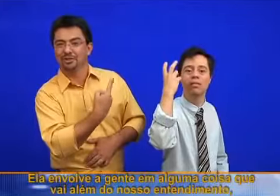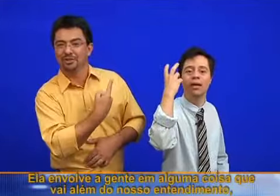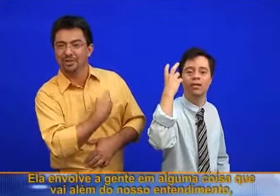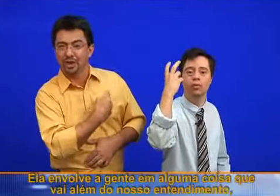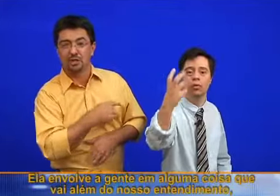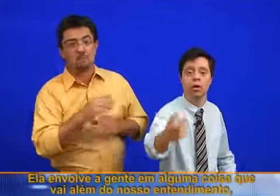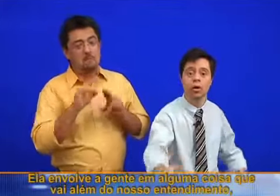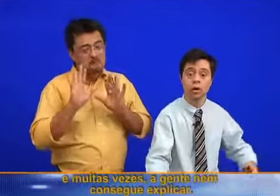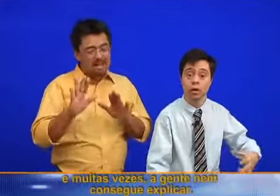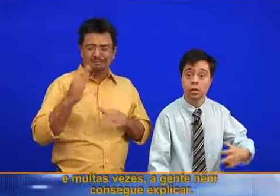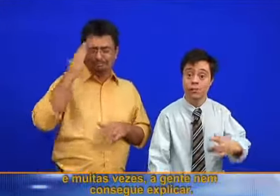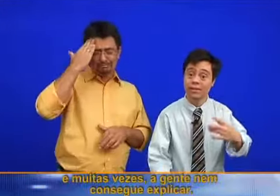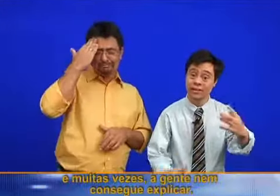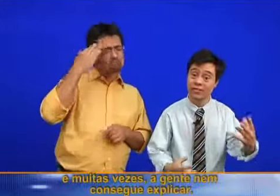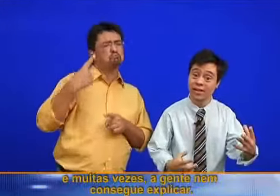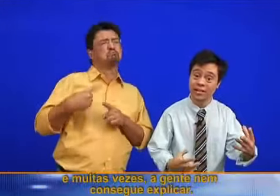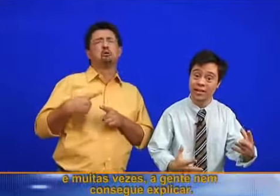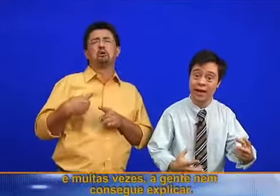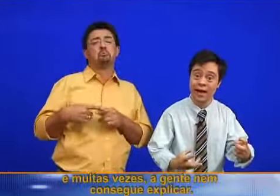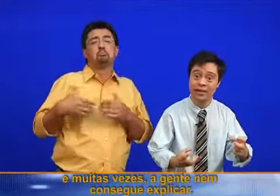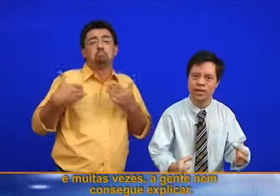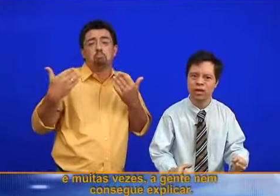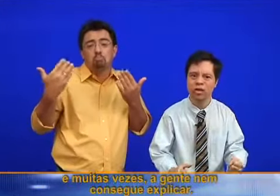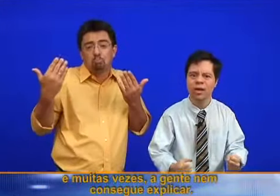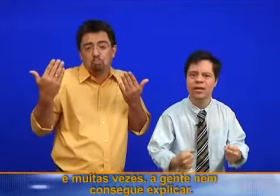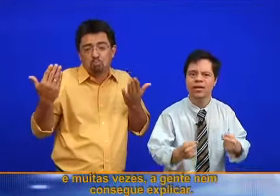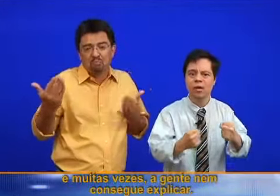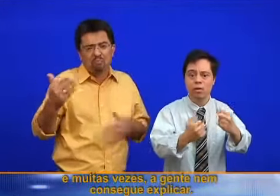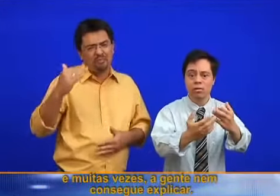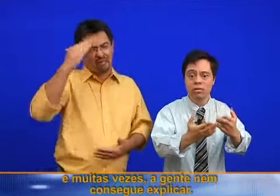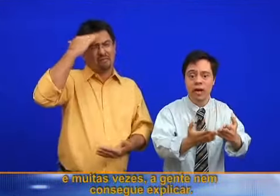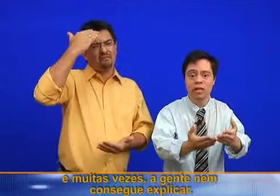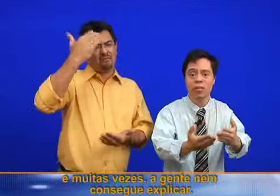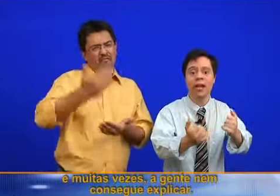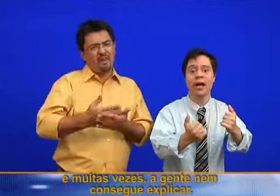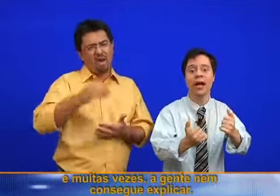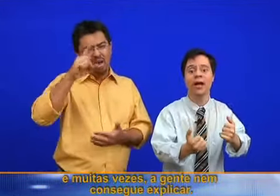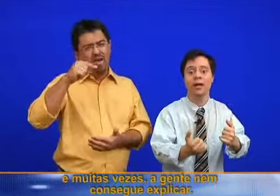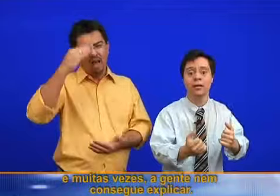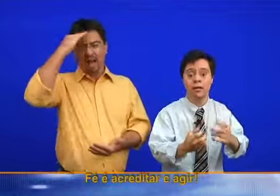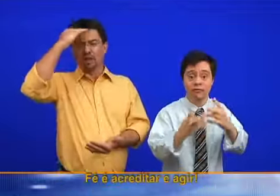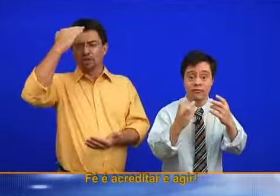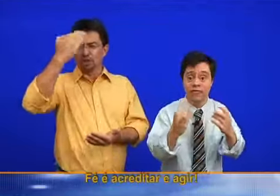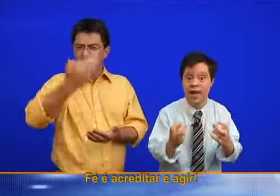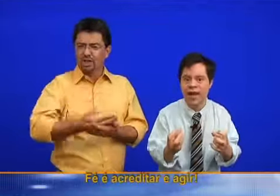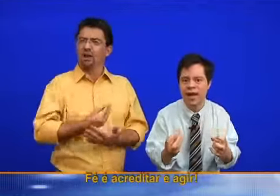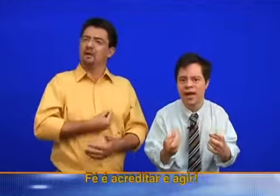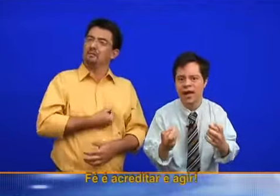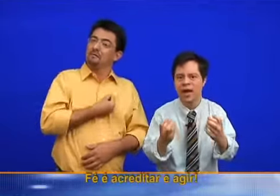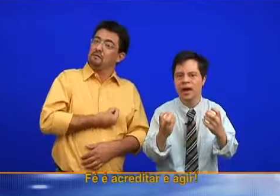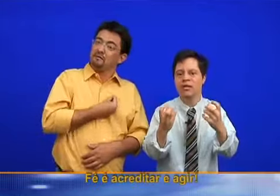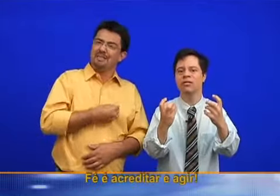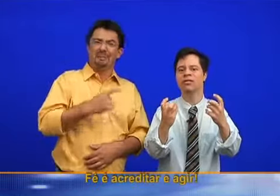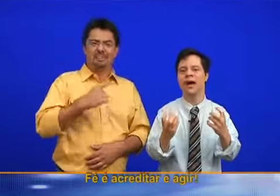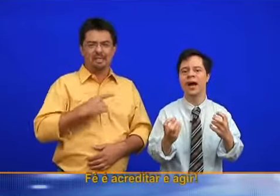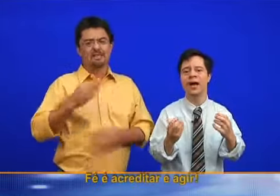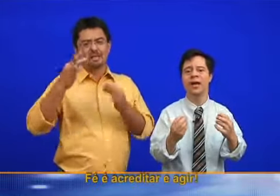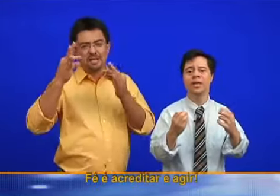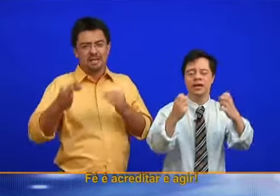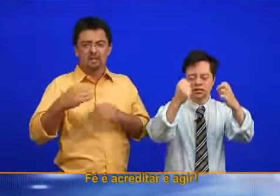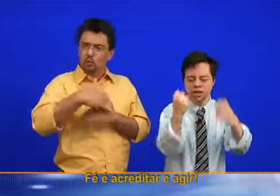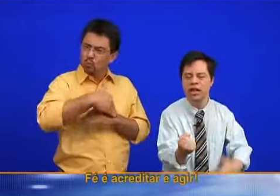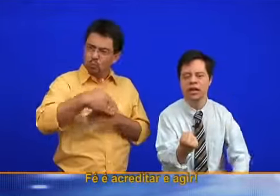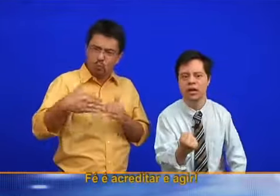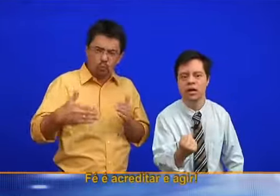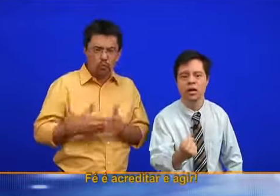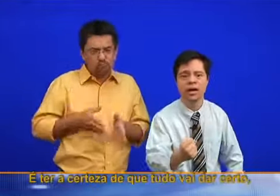nosso entendimento. E muitas vezes a gente nem consegue explicar. Fé é acreditar